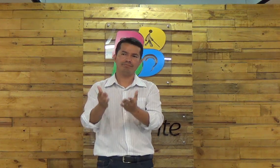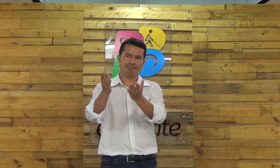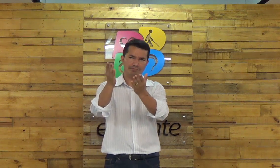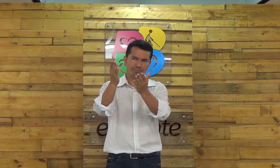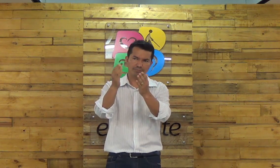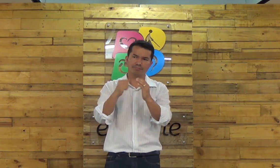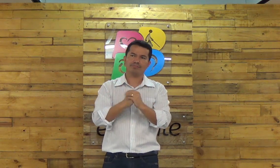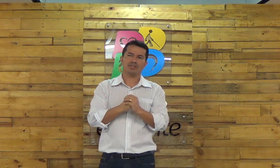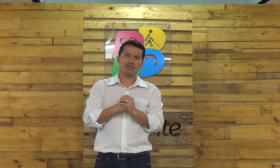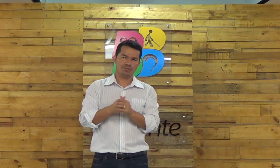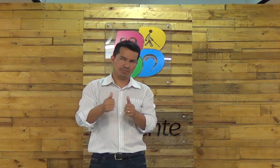amém